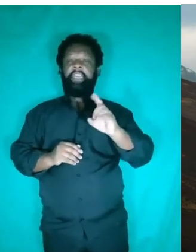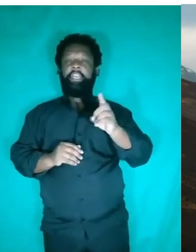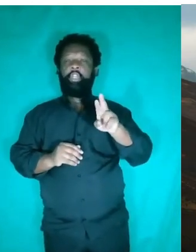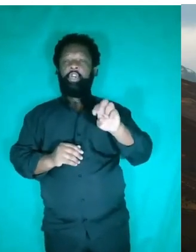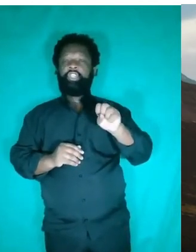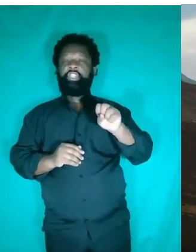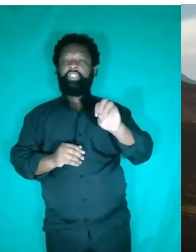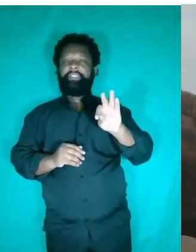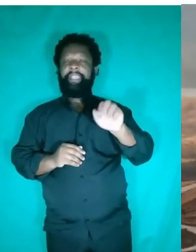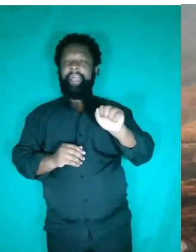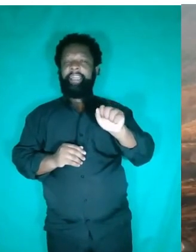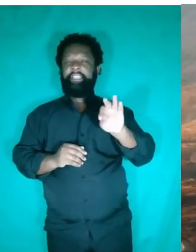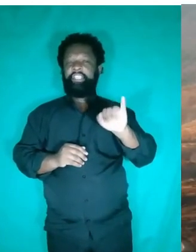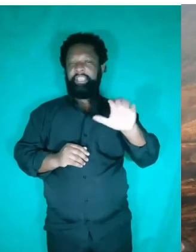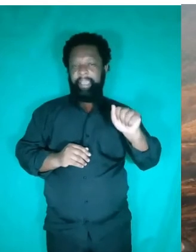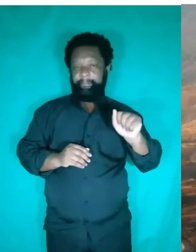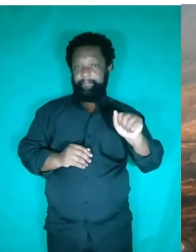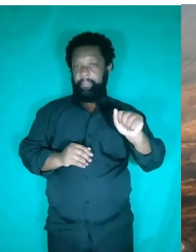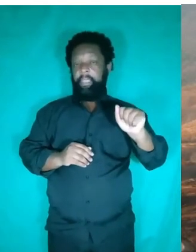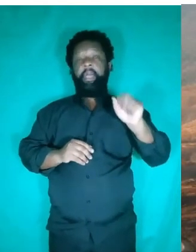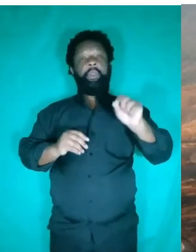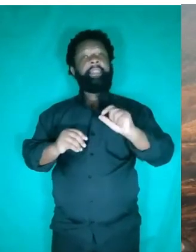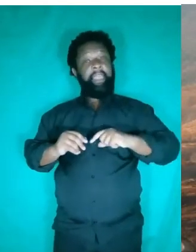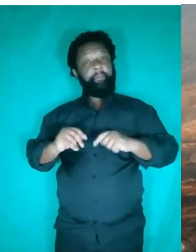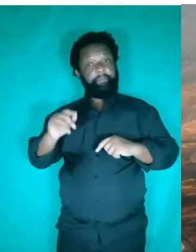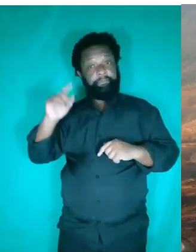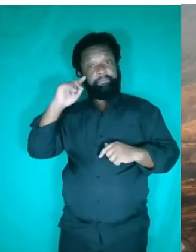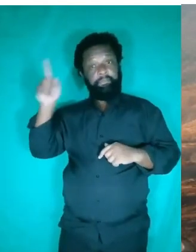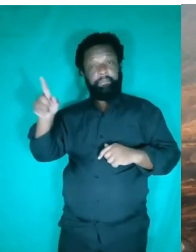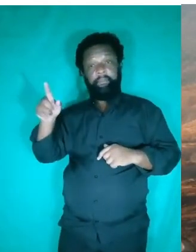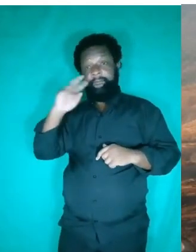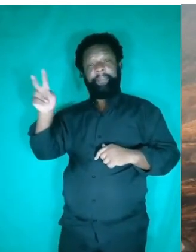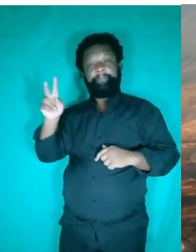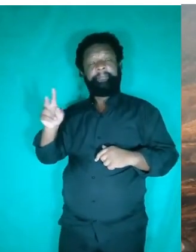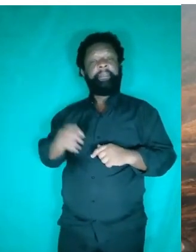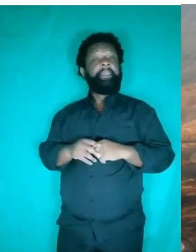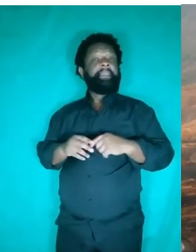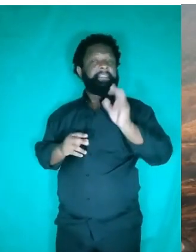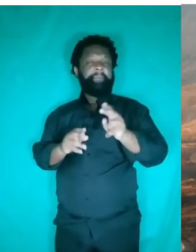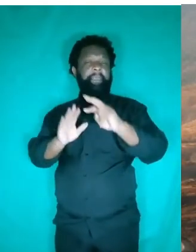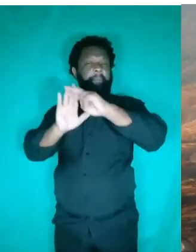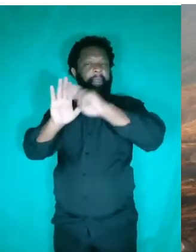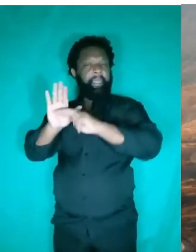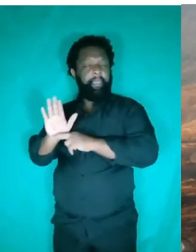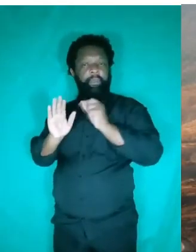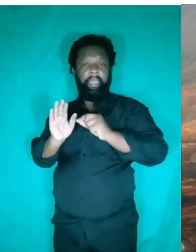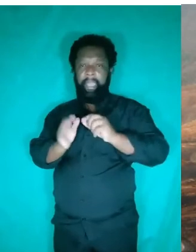de Steele. Então, assim, em vias de regra, a pressão